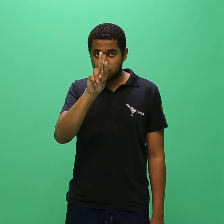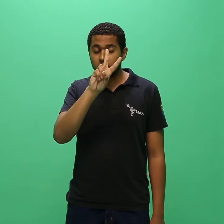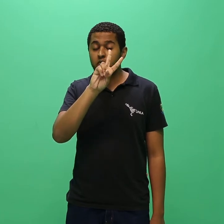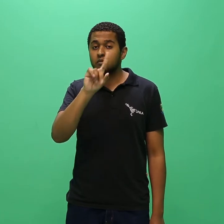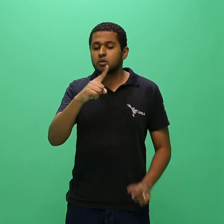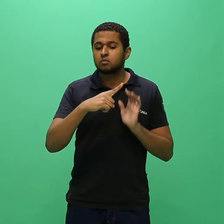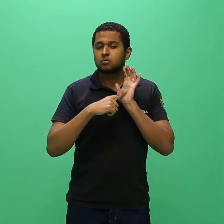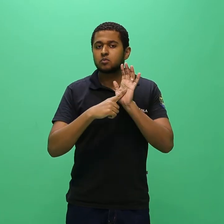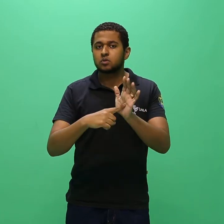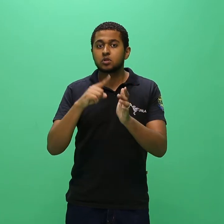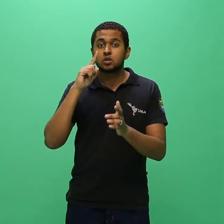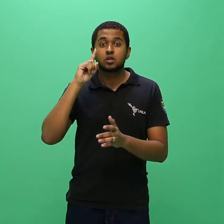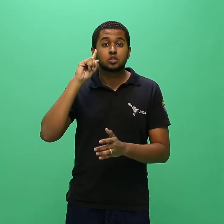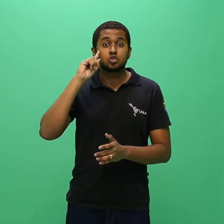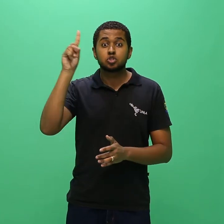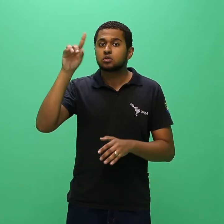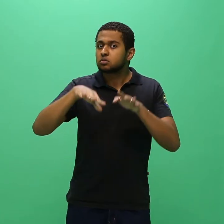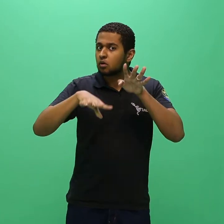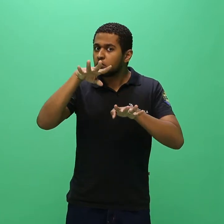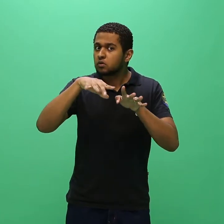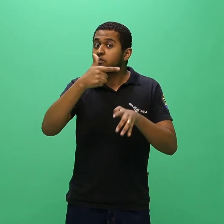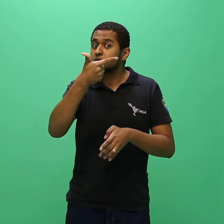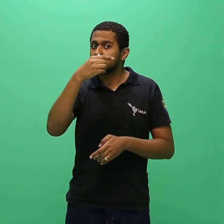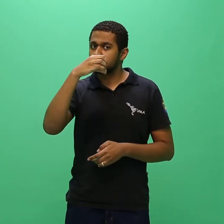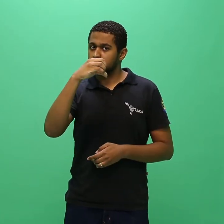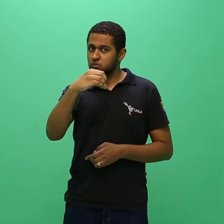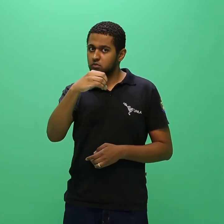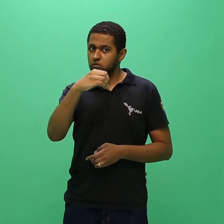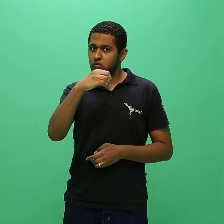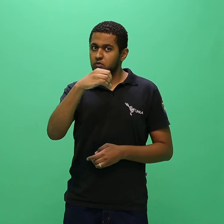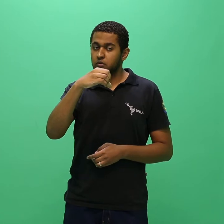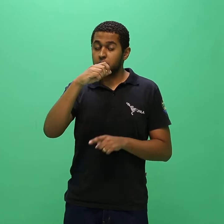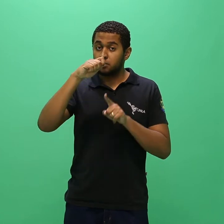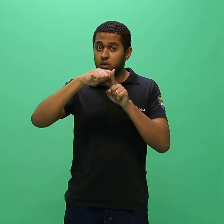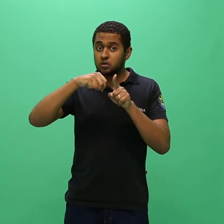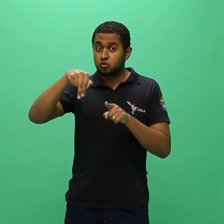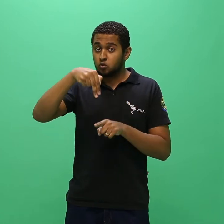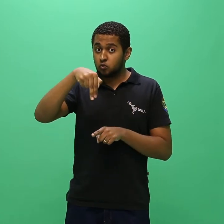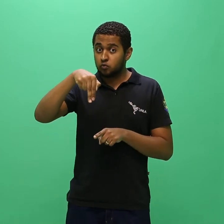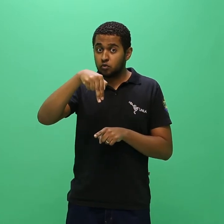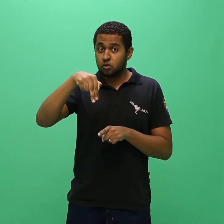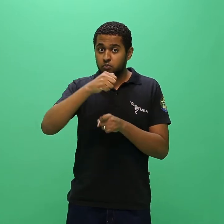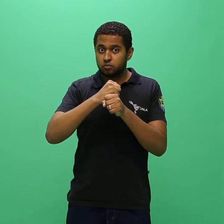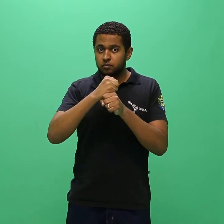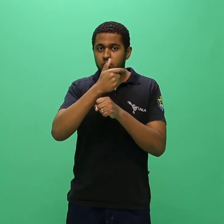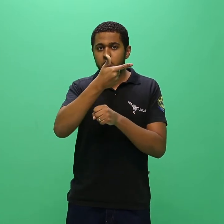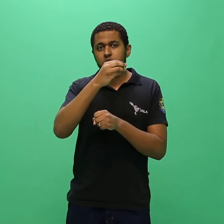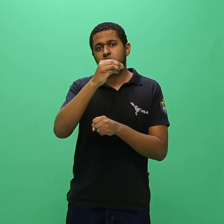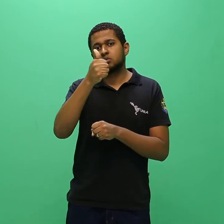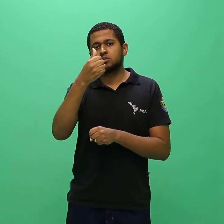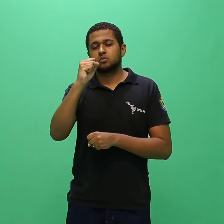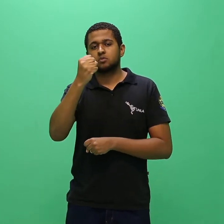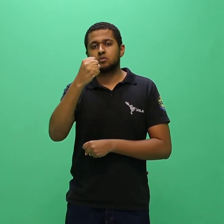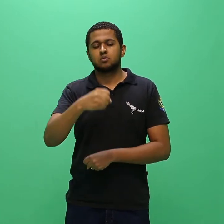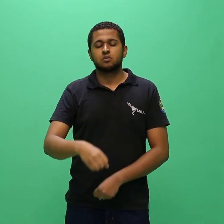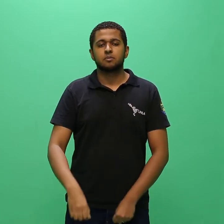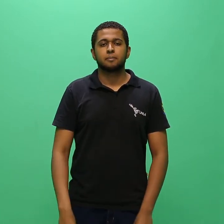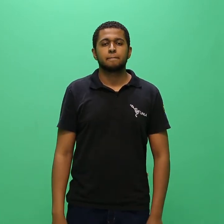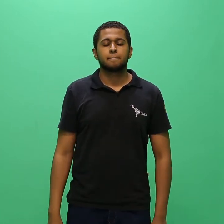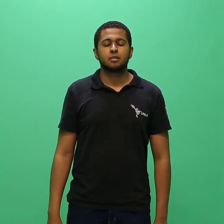provável de 29 de novembro de 2018, por meio de edital próprio, publicado no Portal